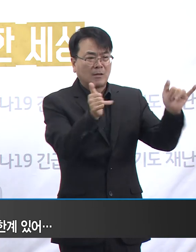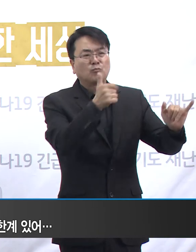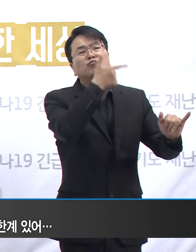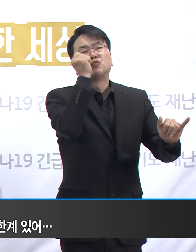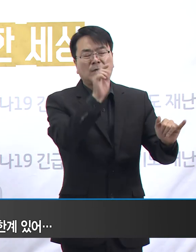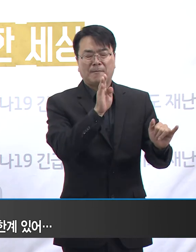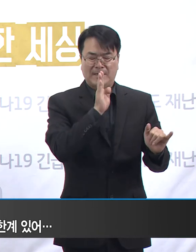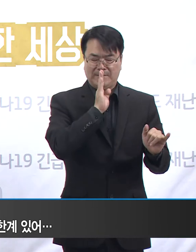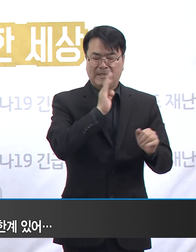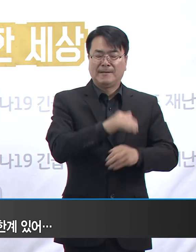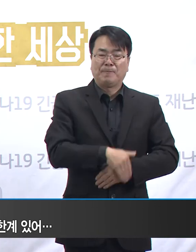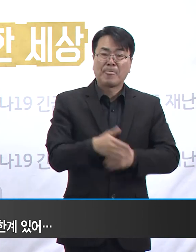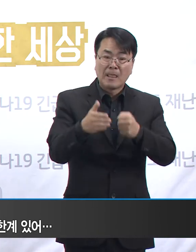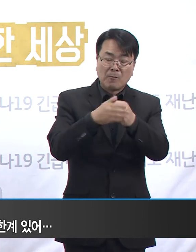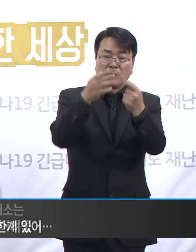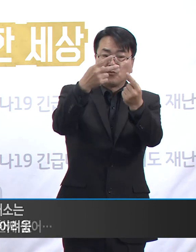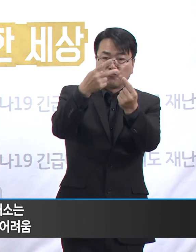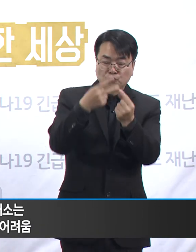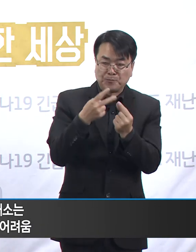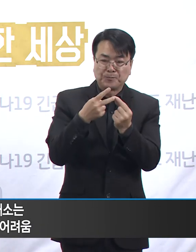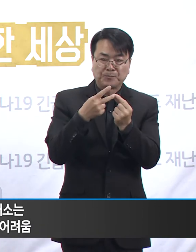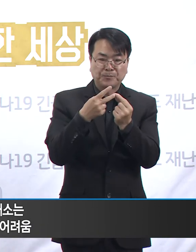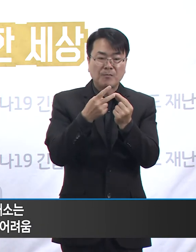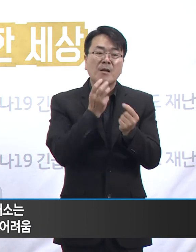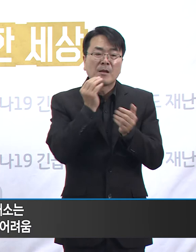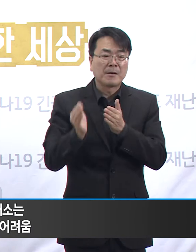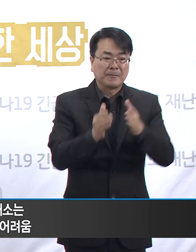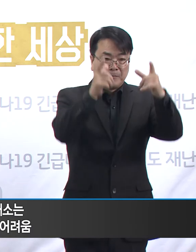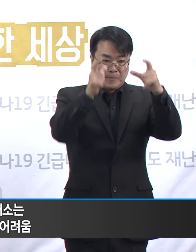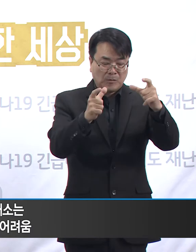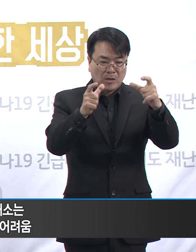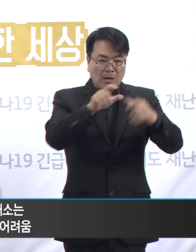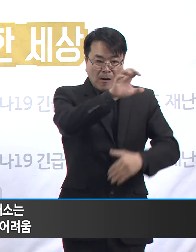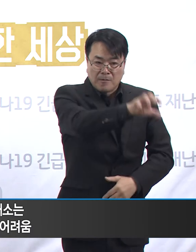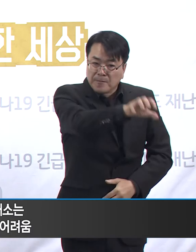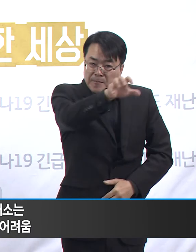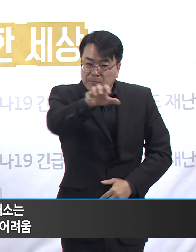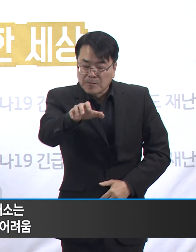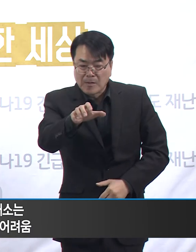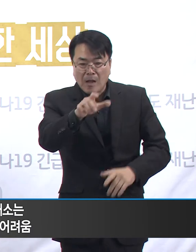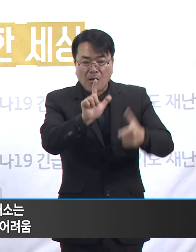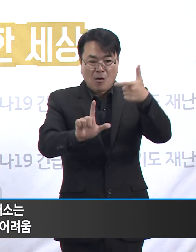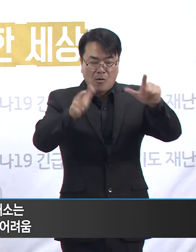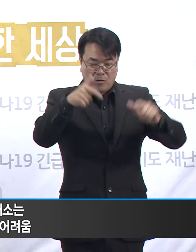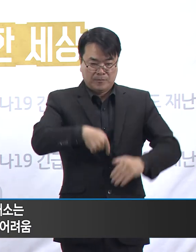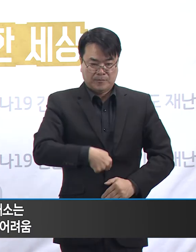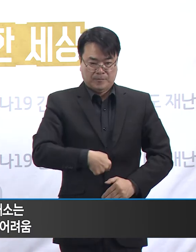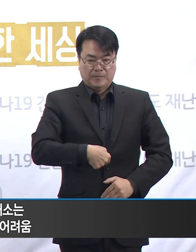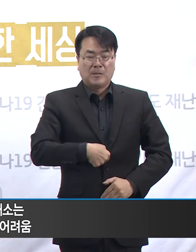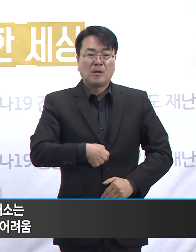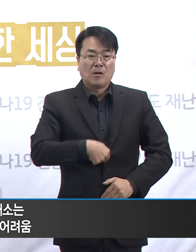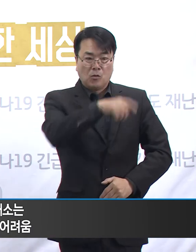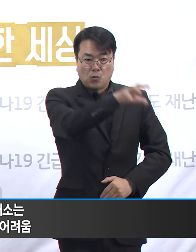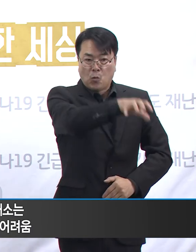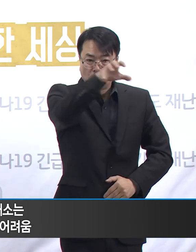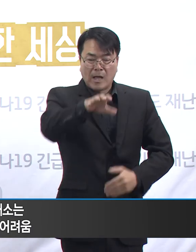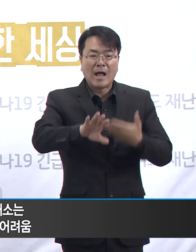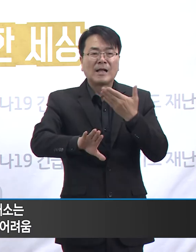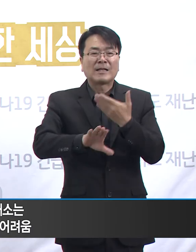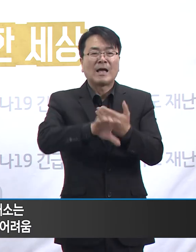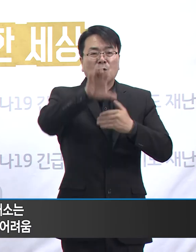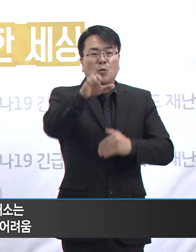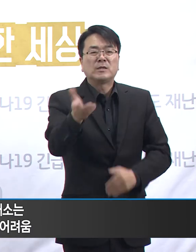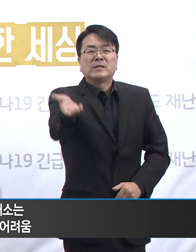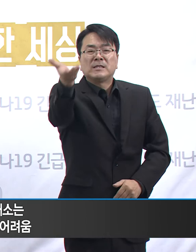둘째, 경기도에 소재한 타 지자체 운영 복지시설이 30개소 정도 있습니다.